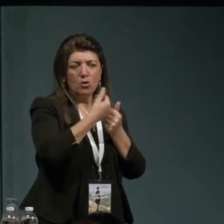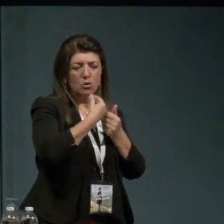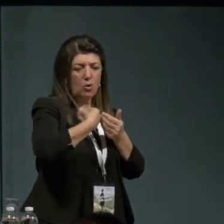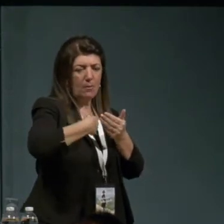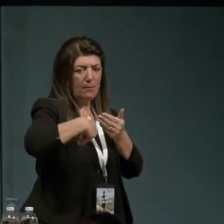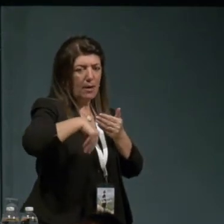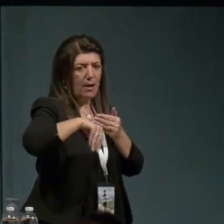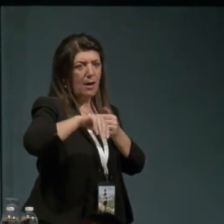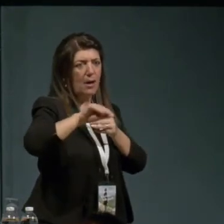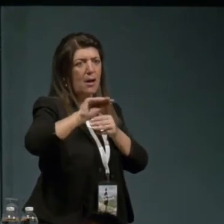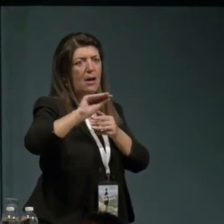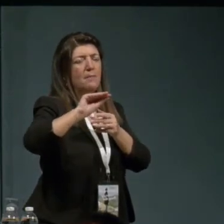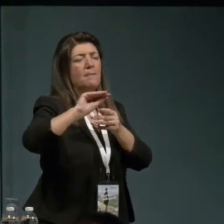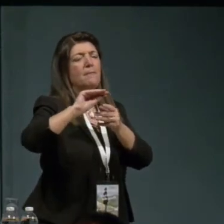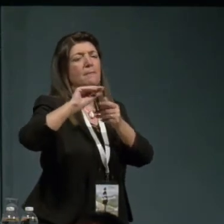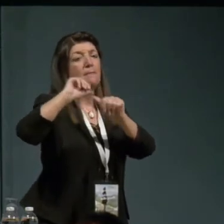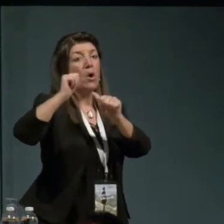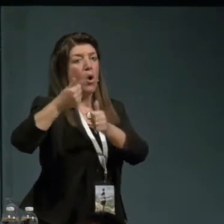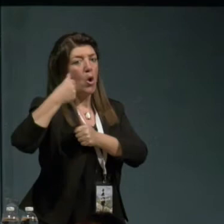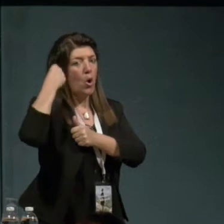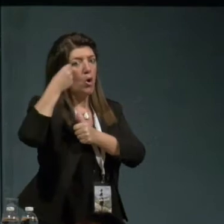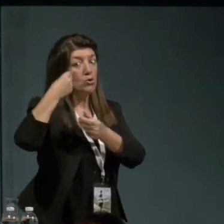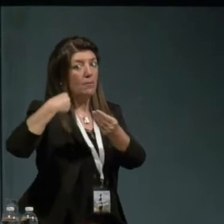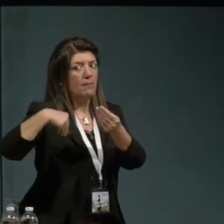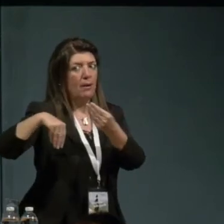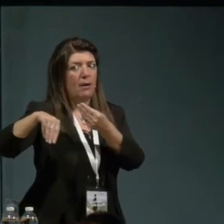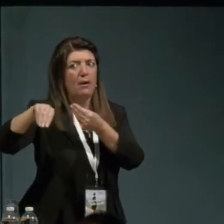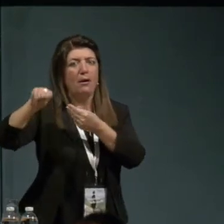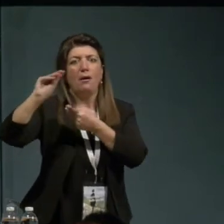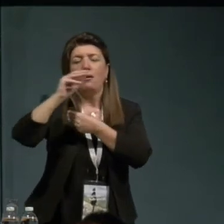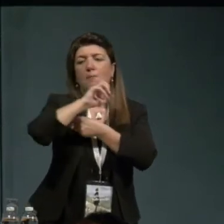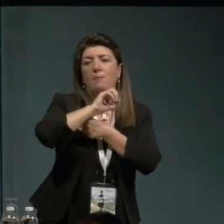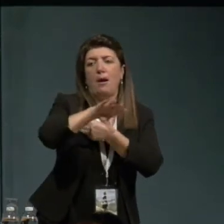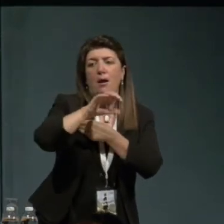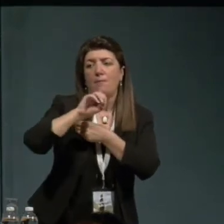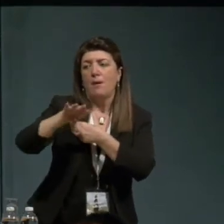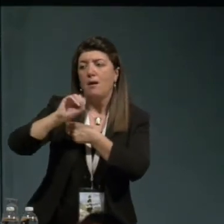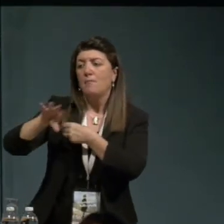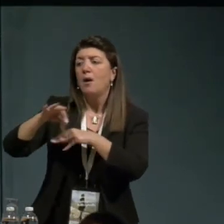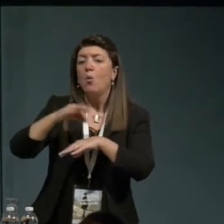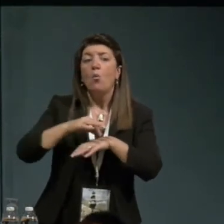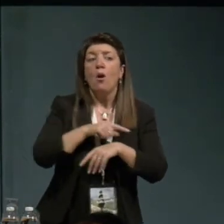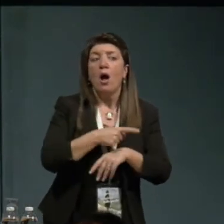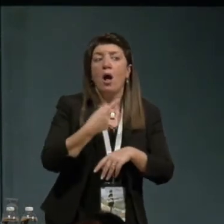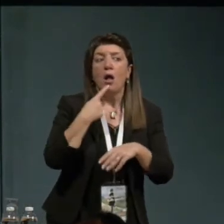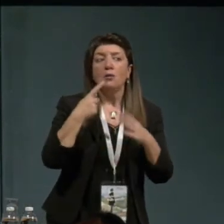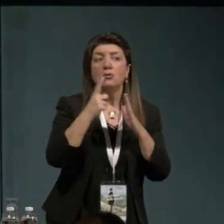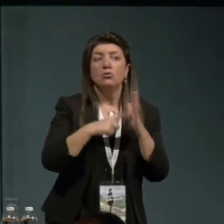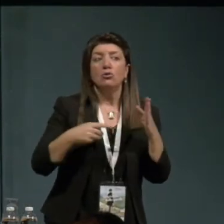maggio e del maggio e del maggio di questa primavera di questa